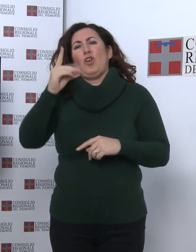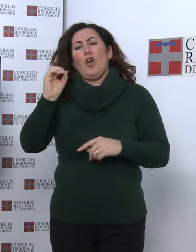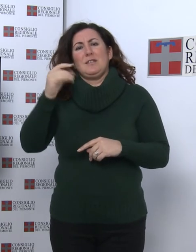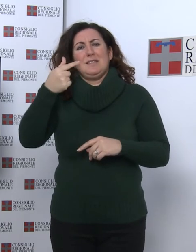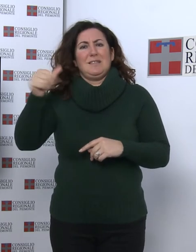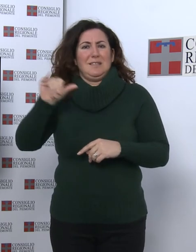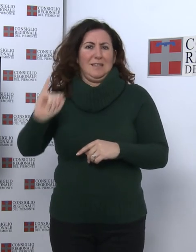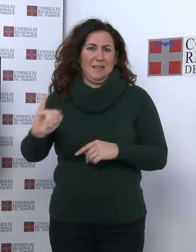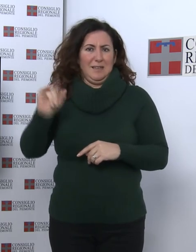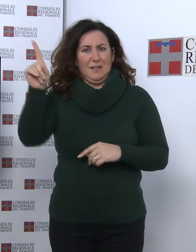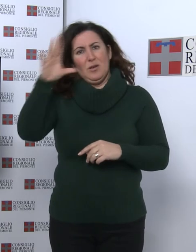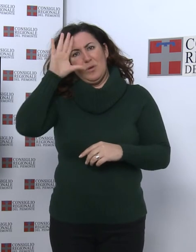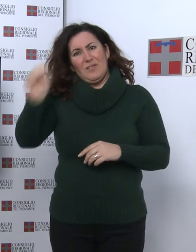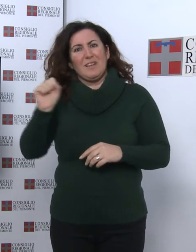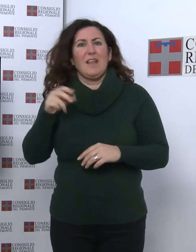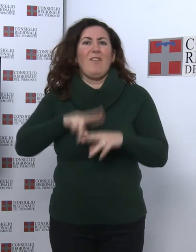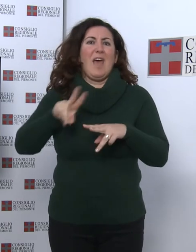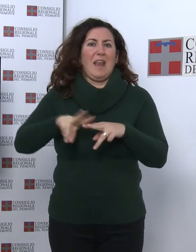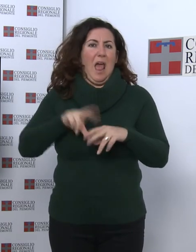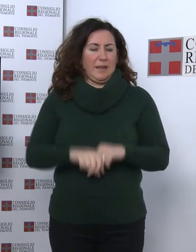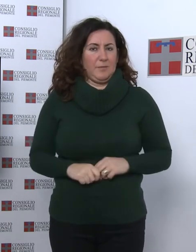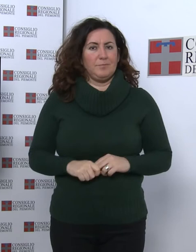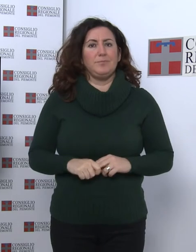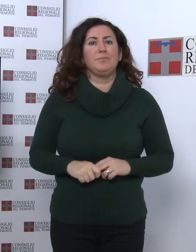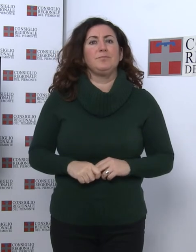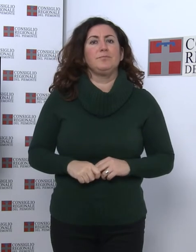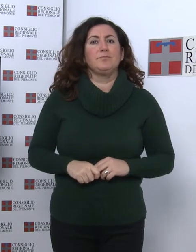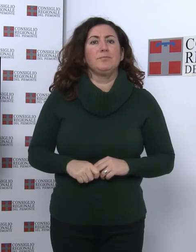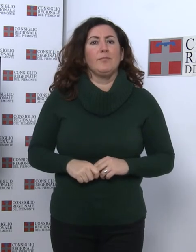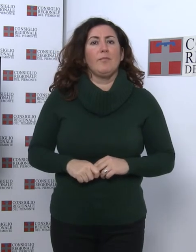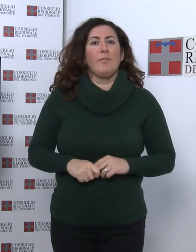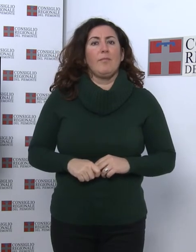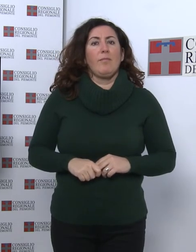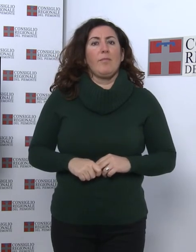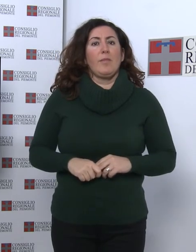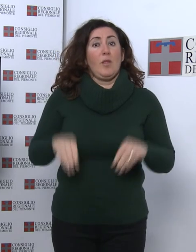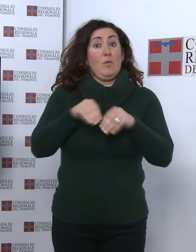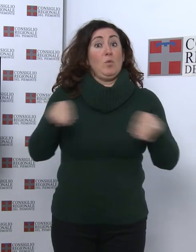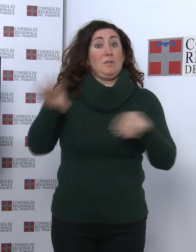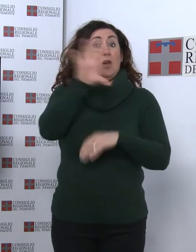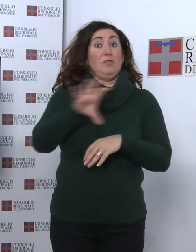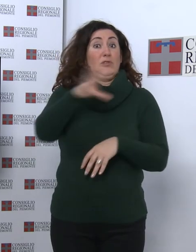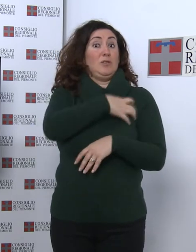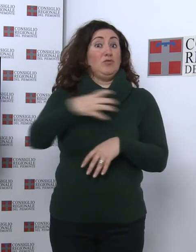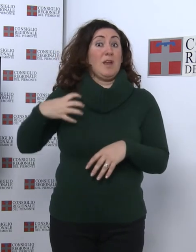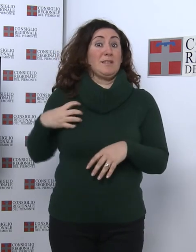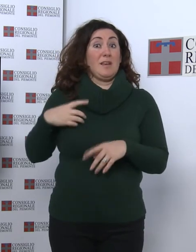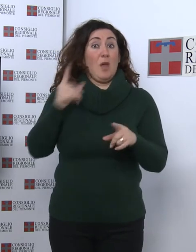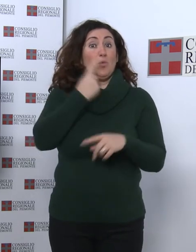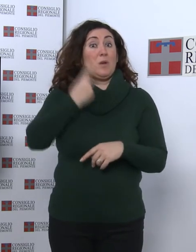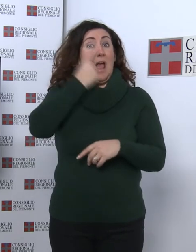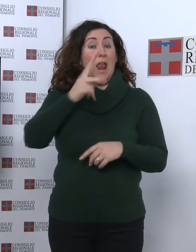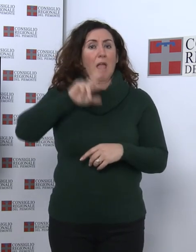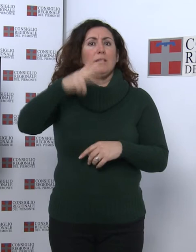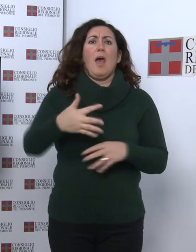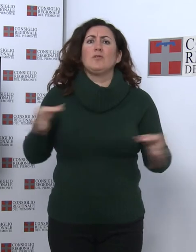nazionali e europei. Chiocciola Elix Pomazia Il terzo appuntamento del Museo Regionale di Scienze Naturali, presso la